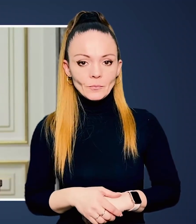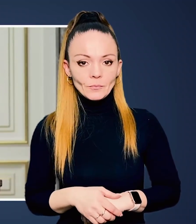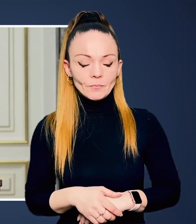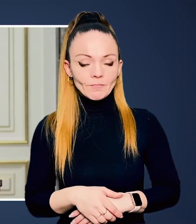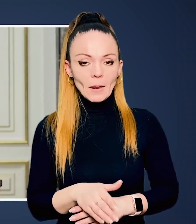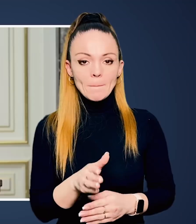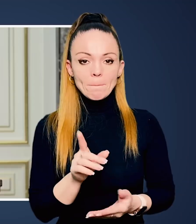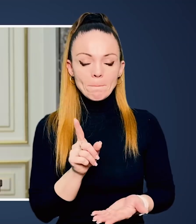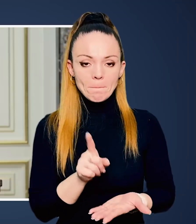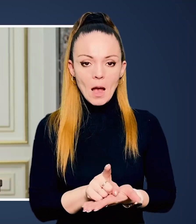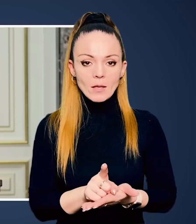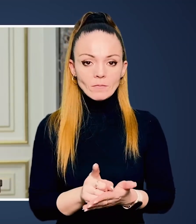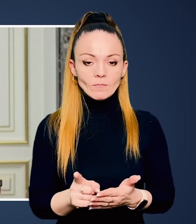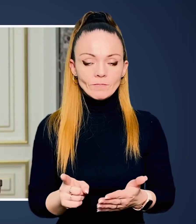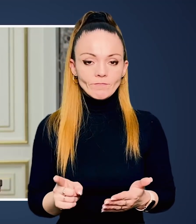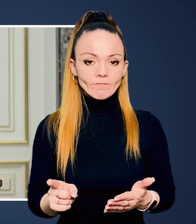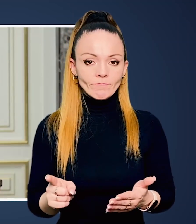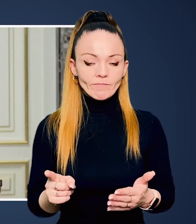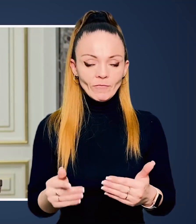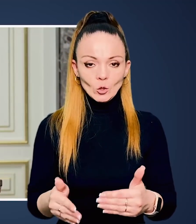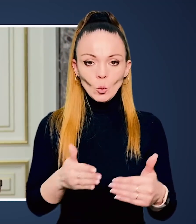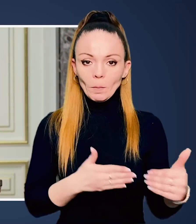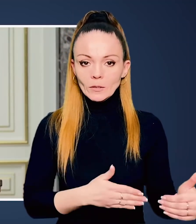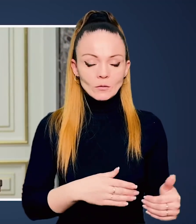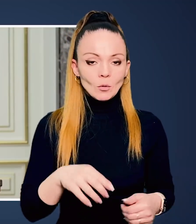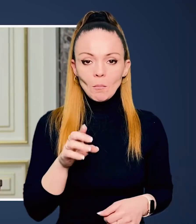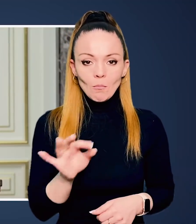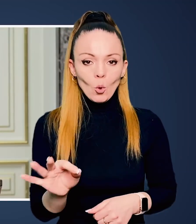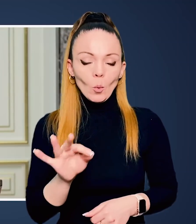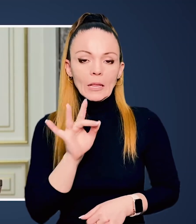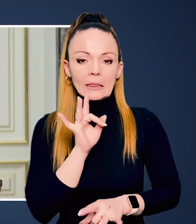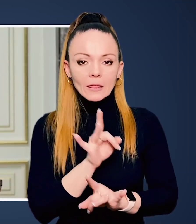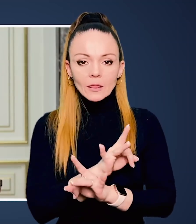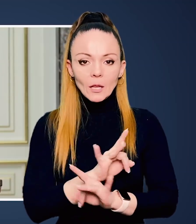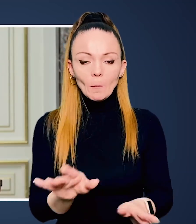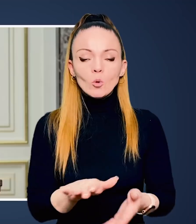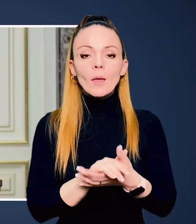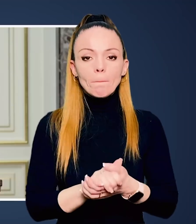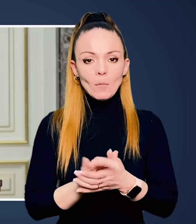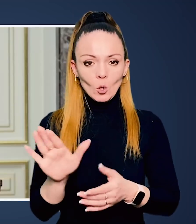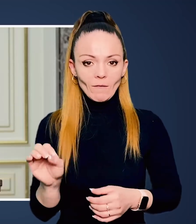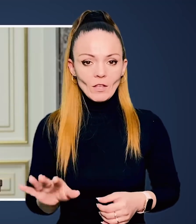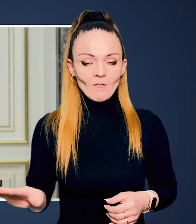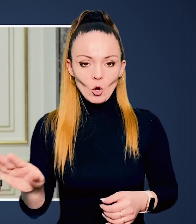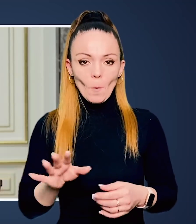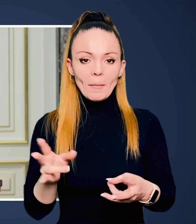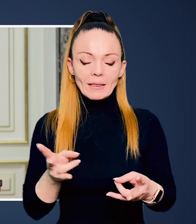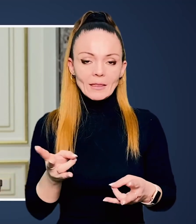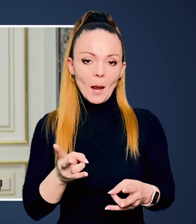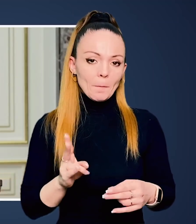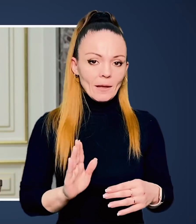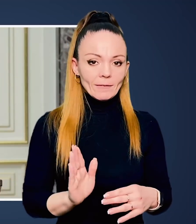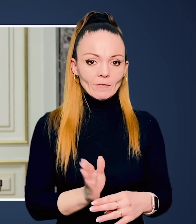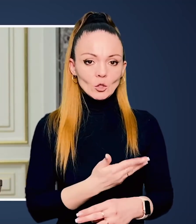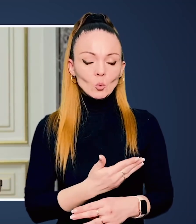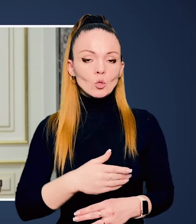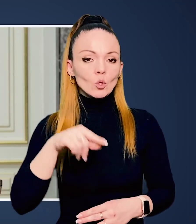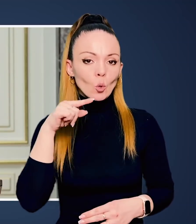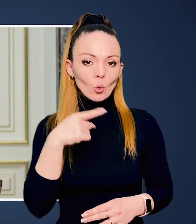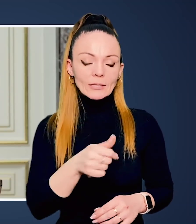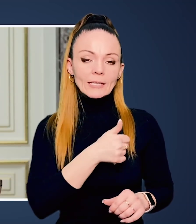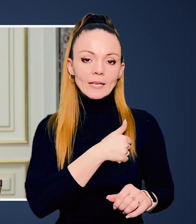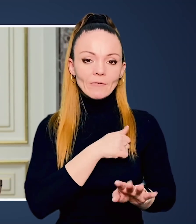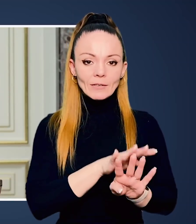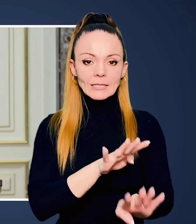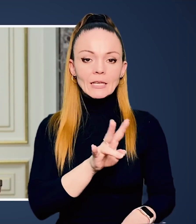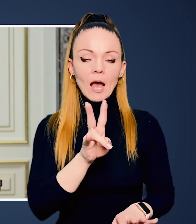має відступитися, бо не буде миру в Європі. Треба